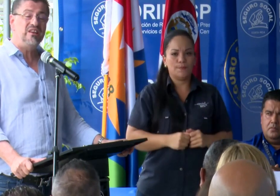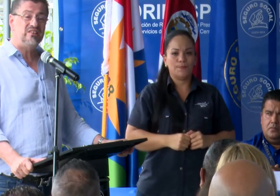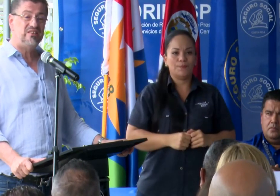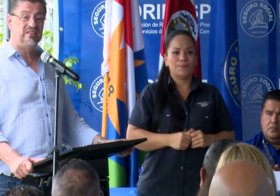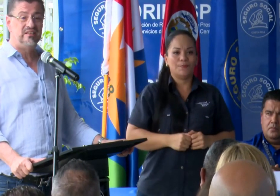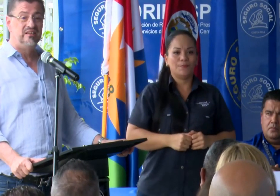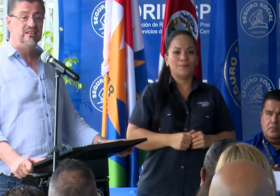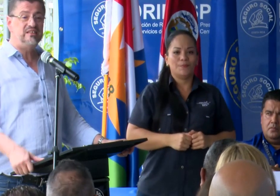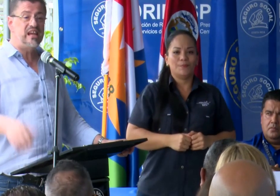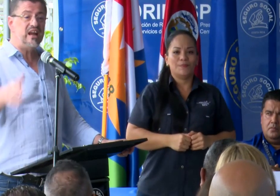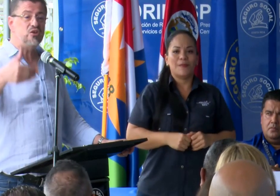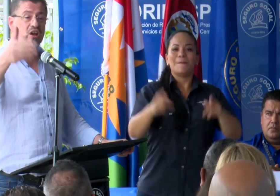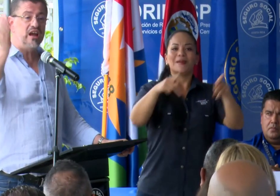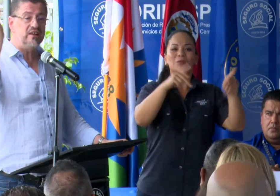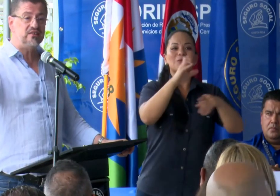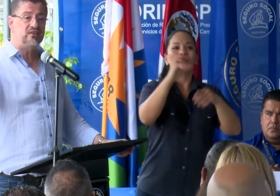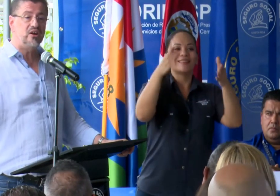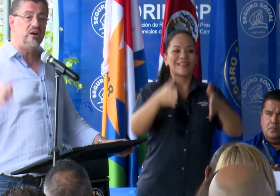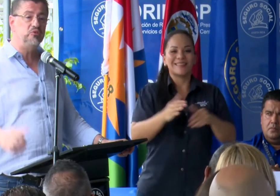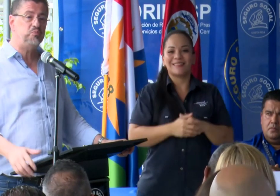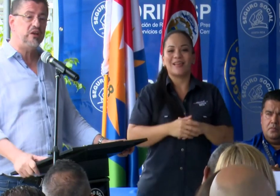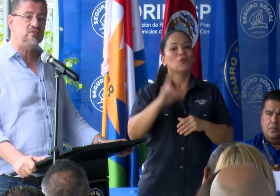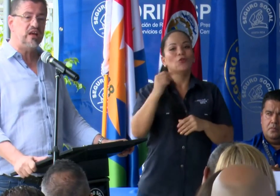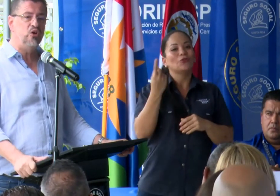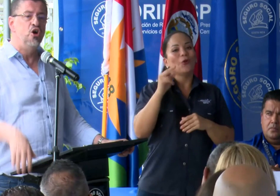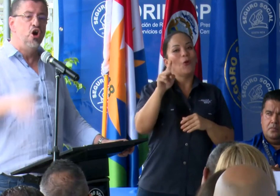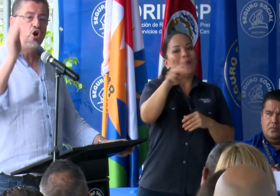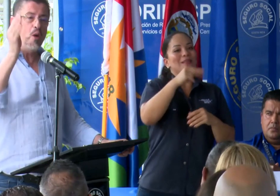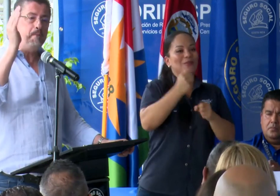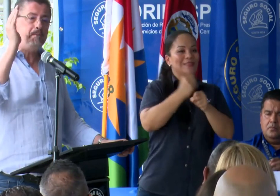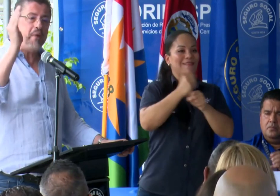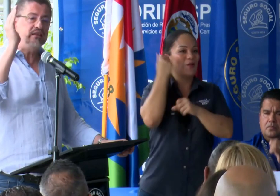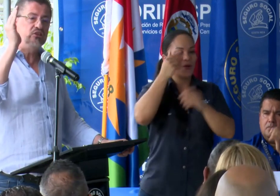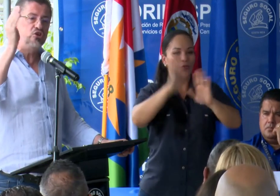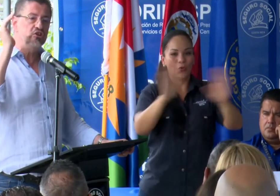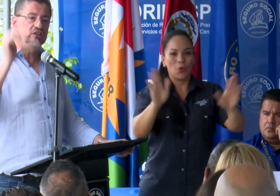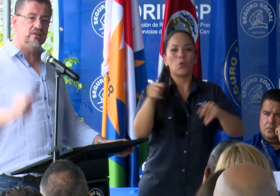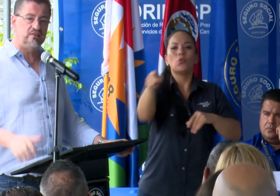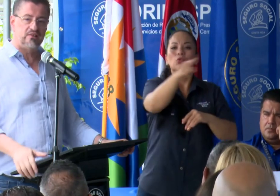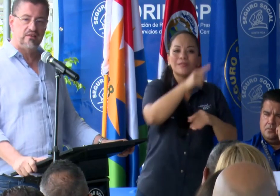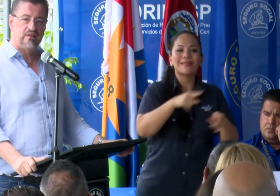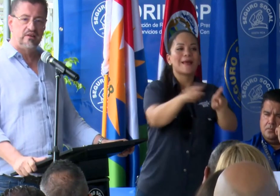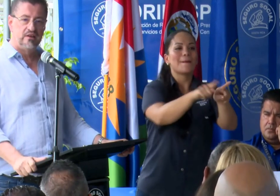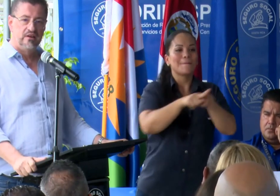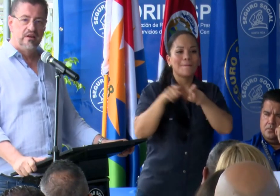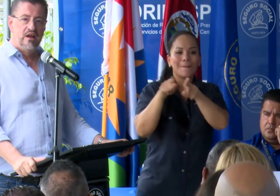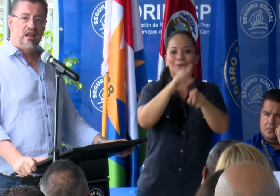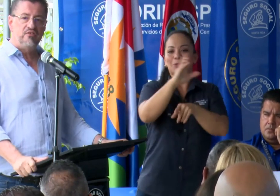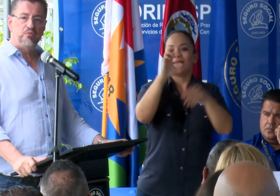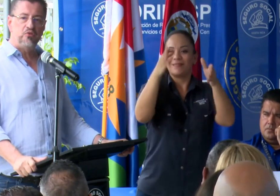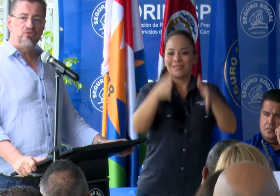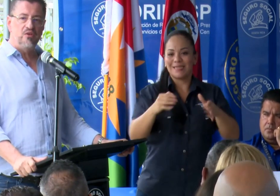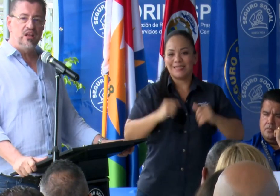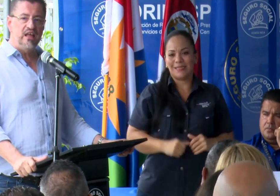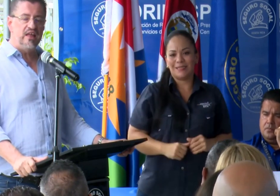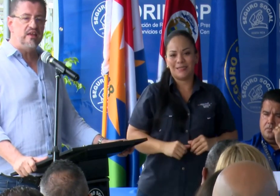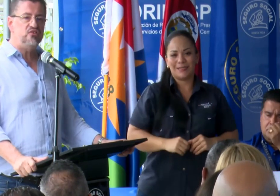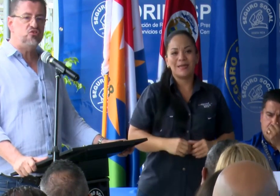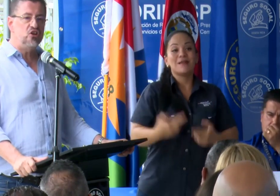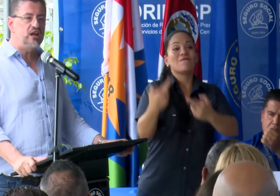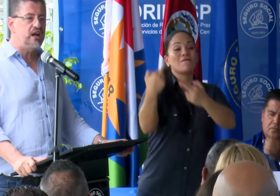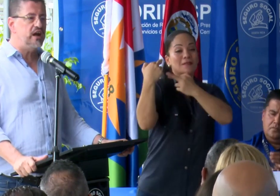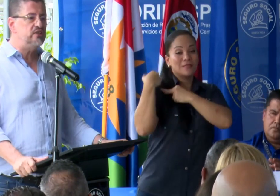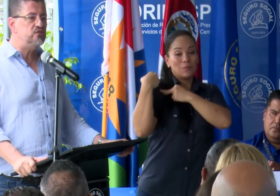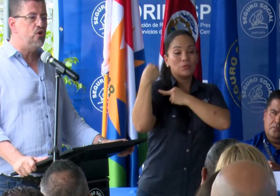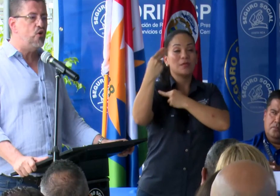compatriotas, ni siquiera colegas que trabajamos para el Estado, compatriotas, la responsabilidad